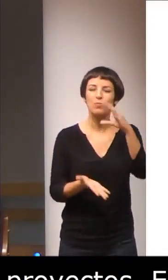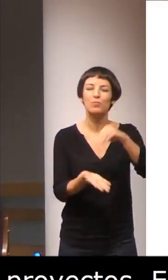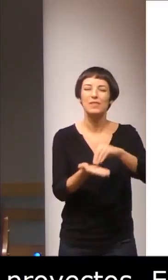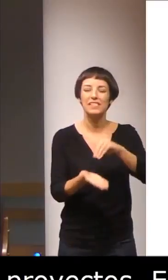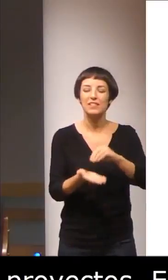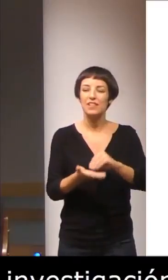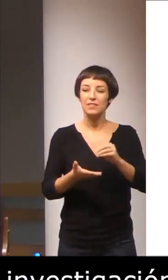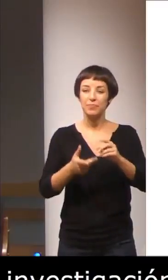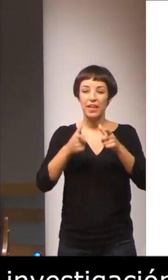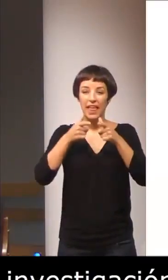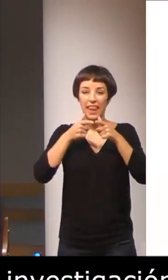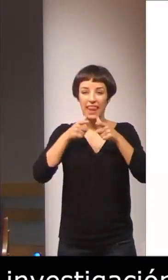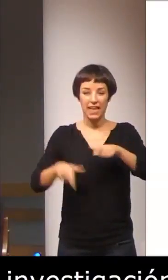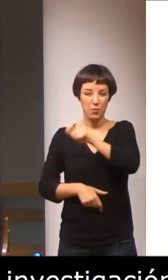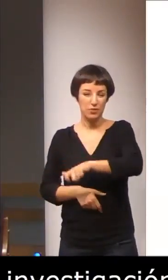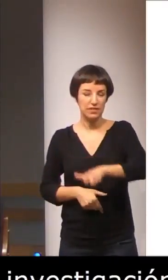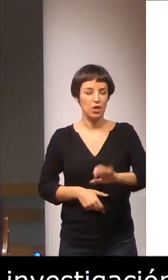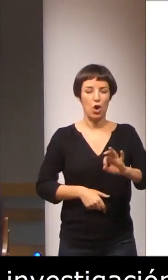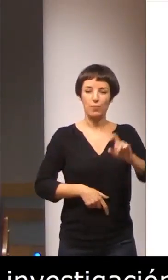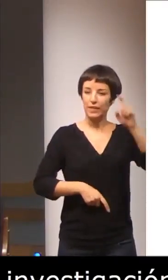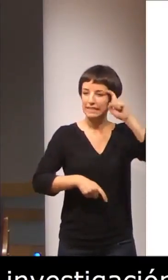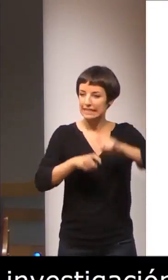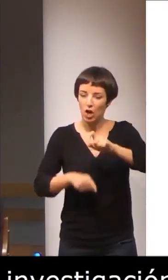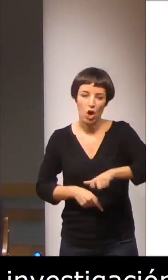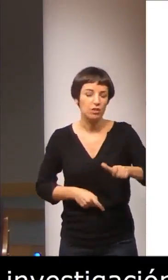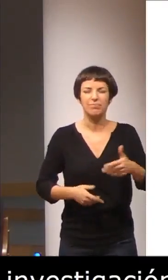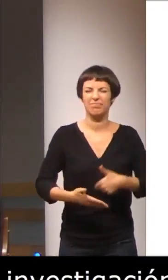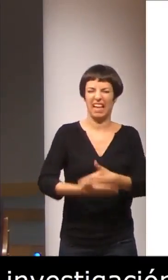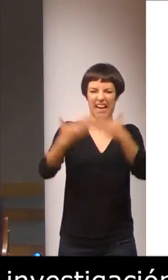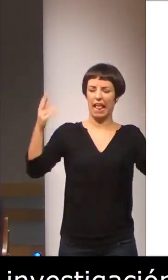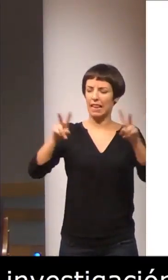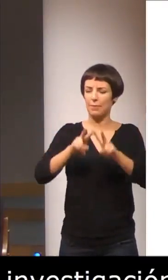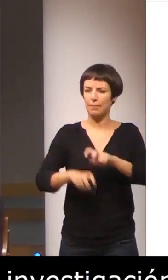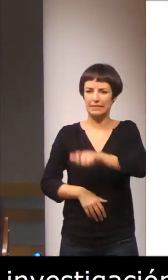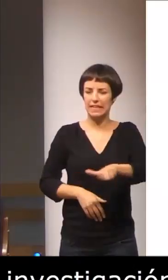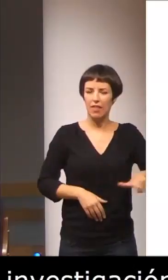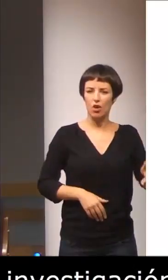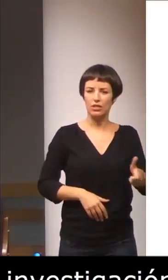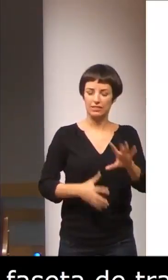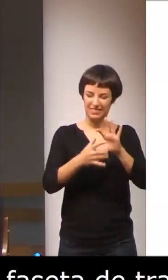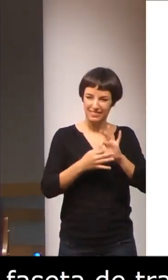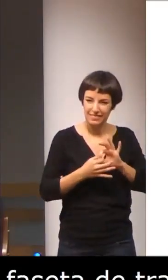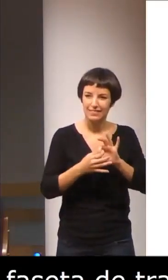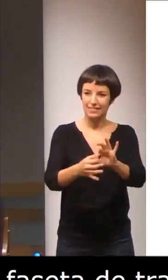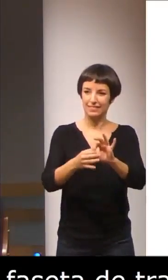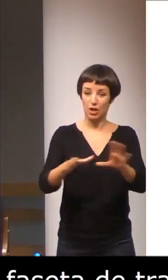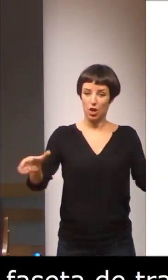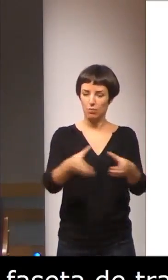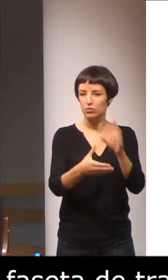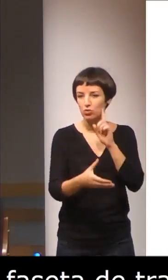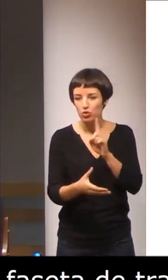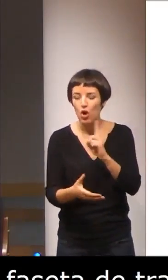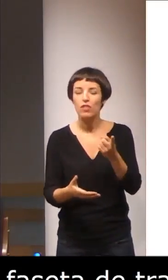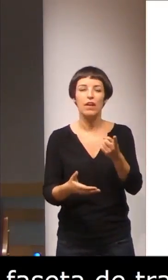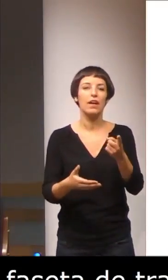los lingüistas o los psicólogos o en general los investigadores relacionados con la comunidad sorda